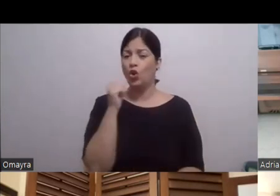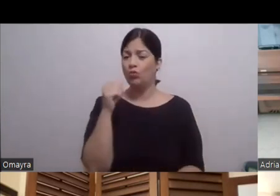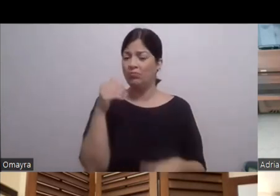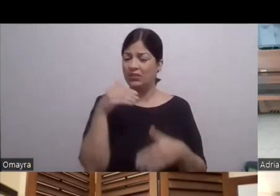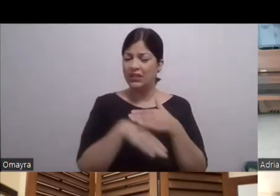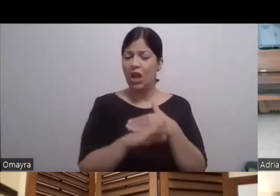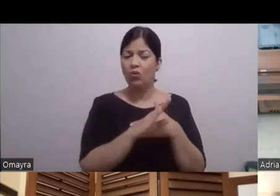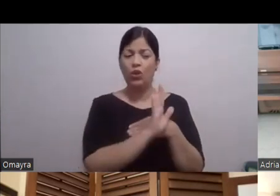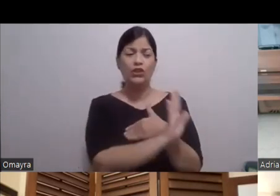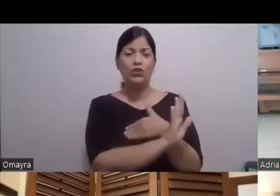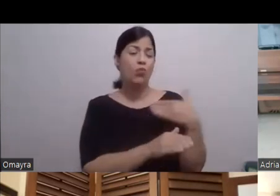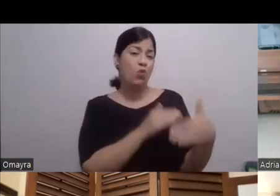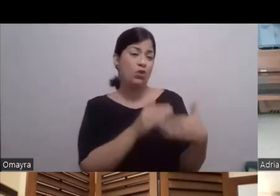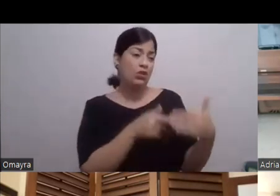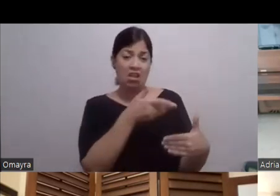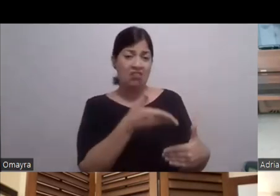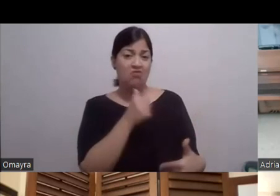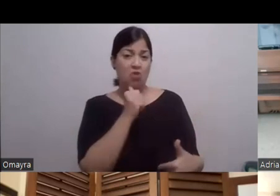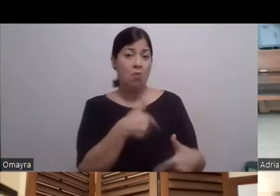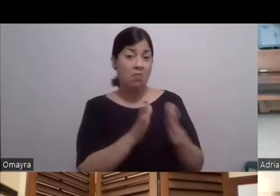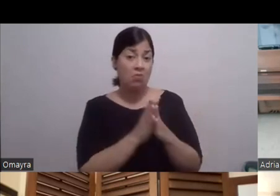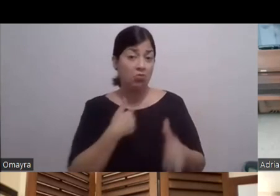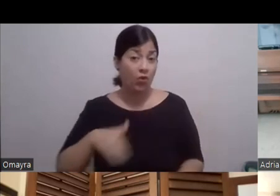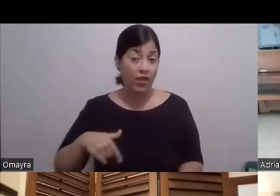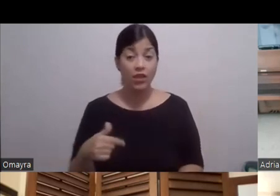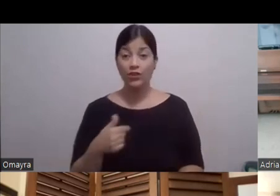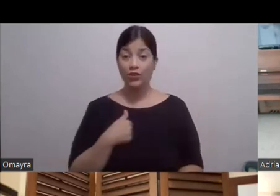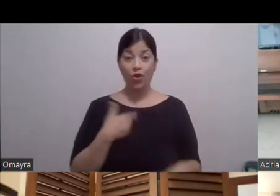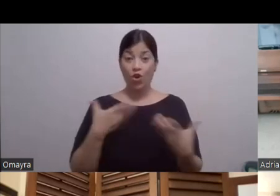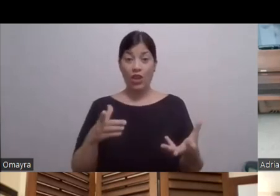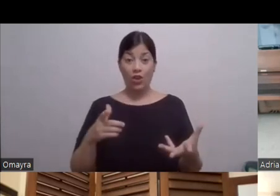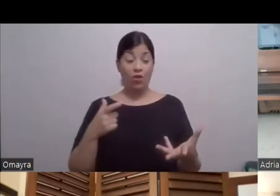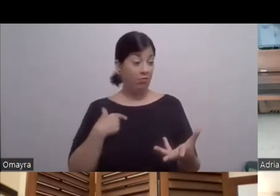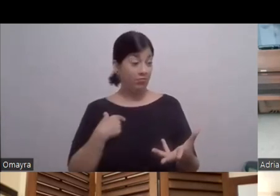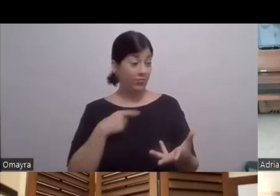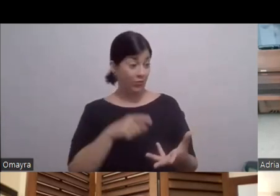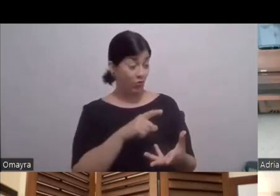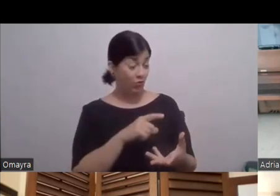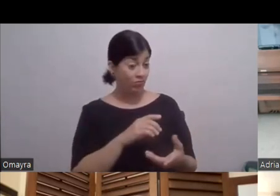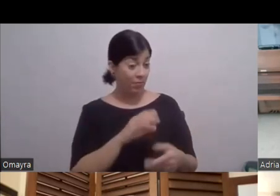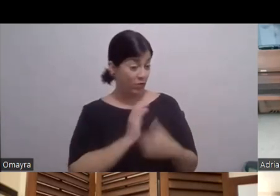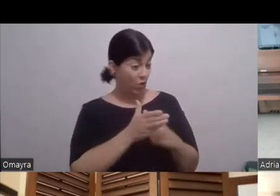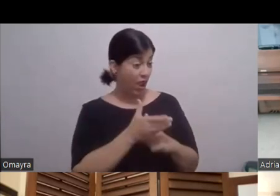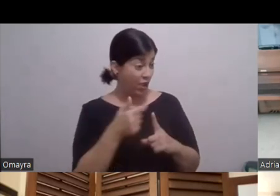pedido Y tampoco quiero ser papá Mira Cuando tengo un personaje Déjame ver el libro Vamos a estudiarlo No